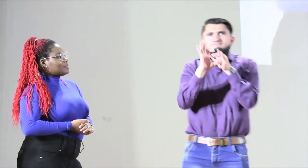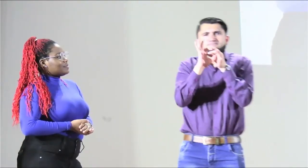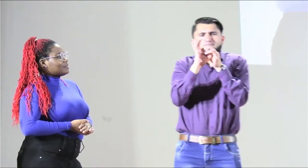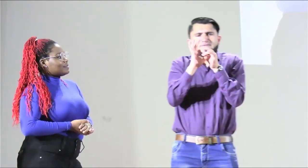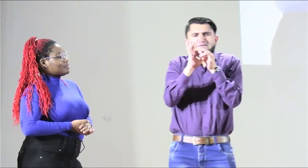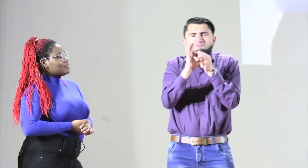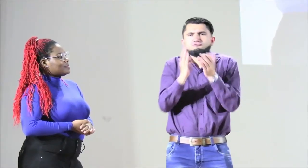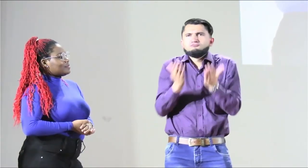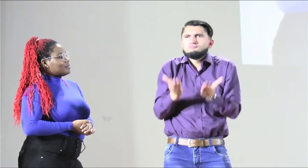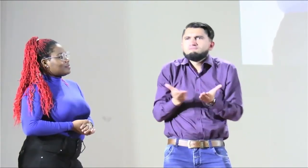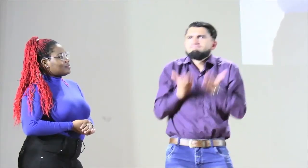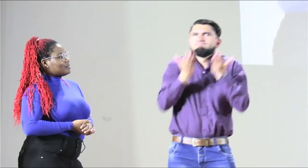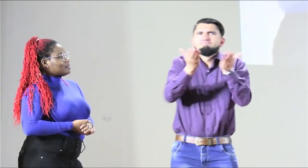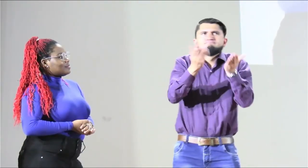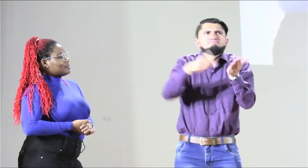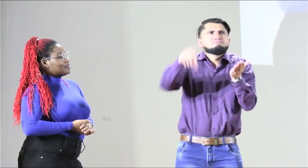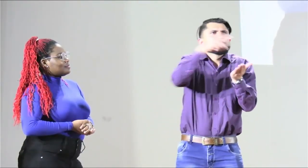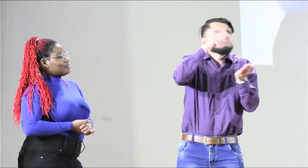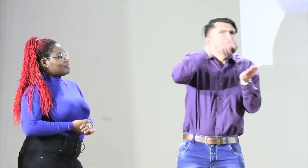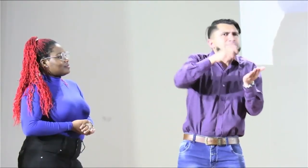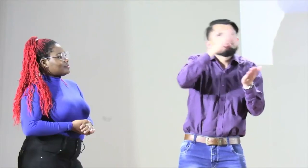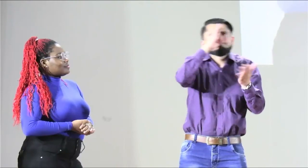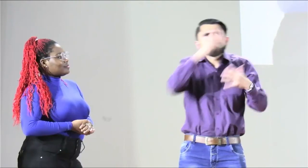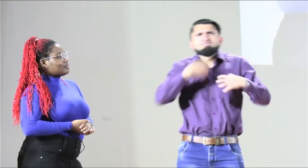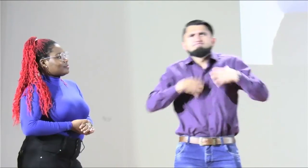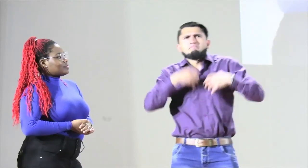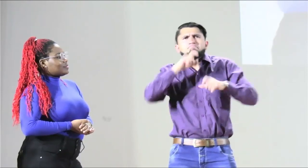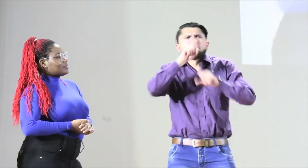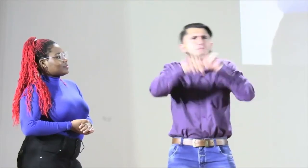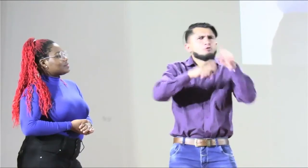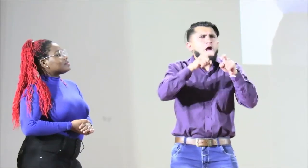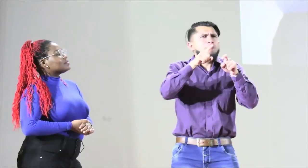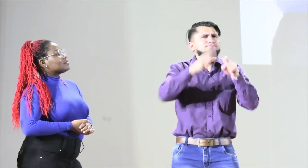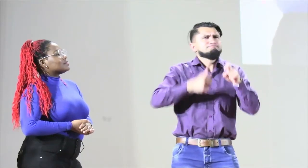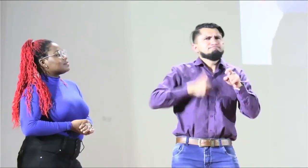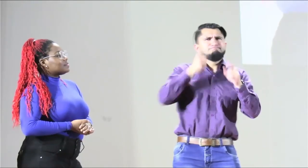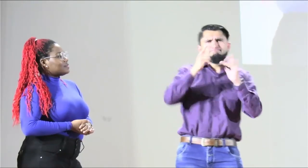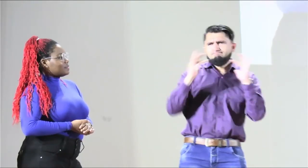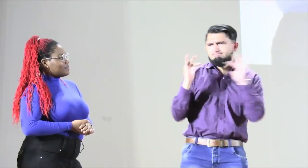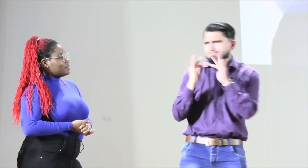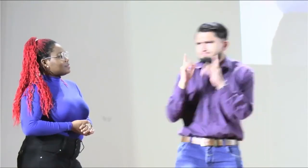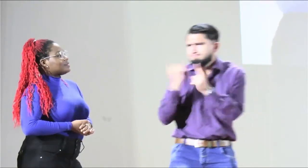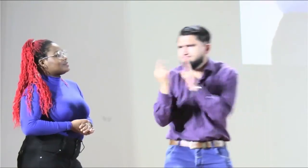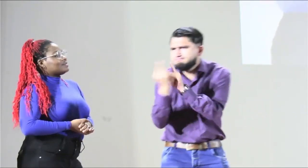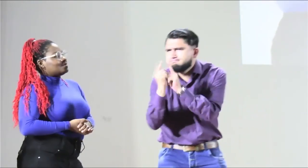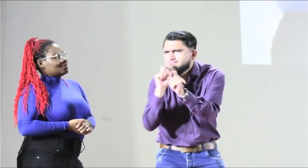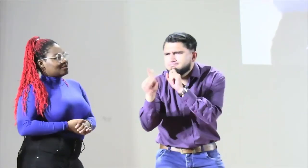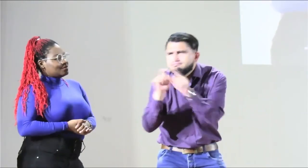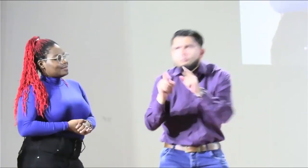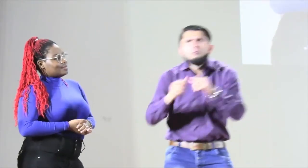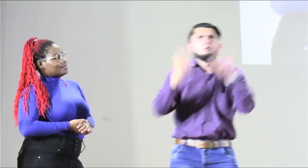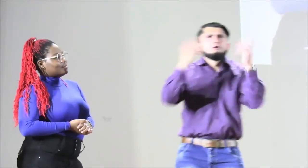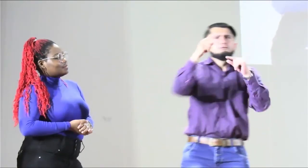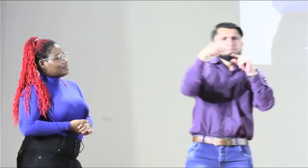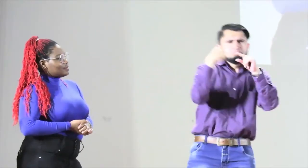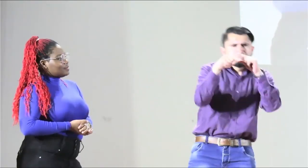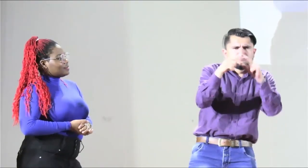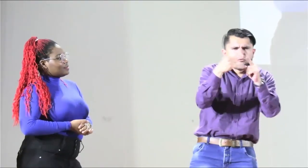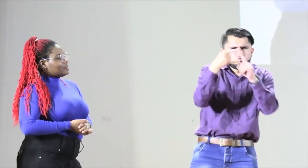todos los demás asistentes acá en sitio. Mil y mil gracias les da FENASCOL. Cualquier pregunta que tengan, será